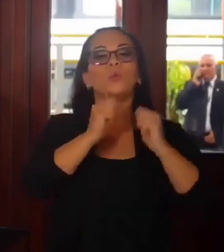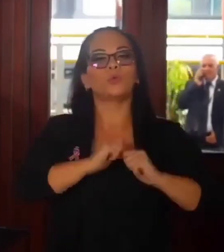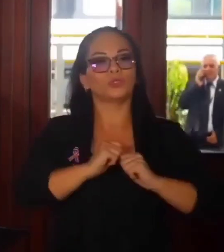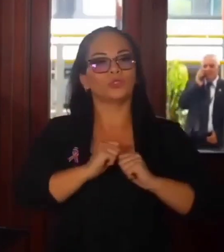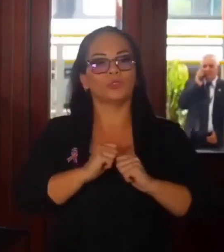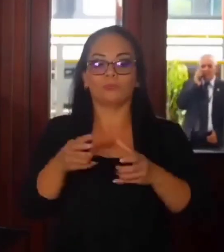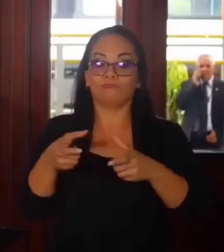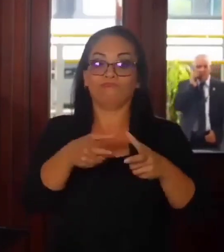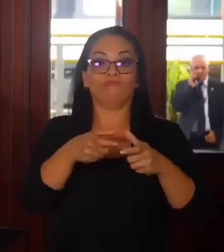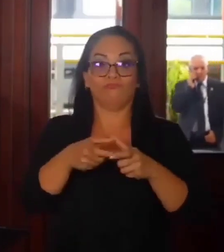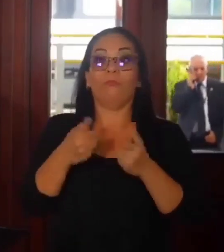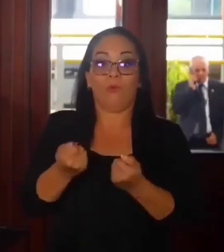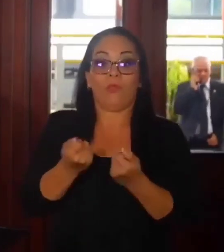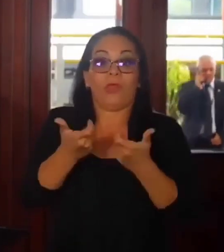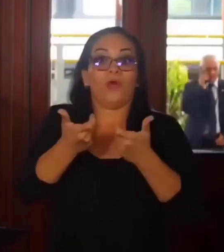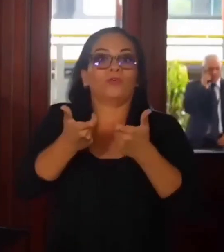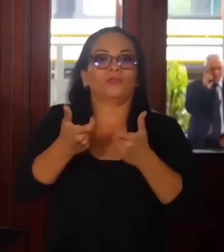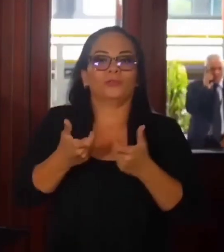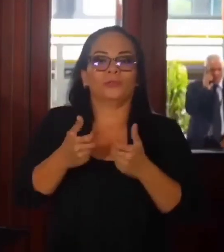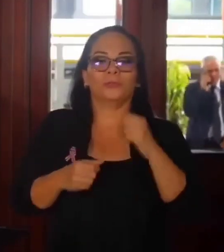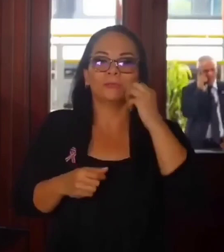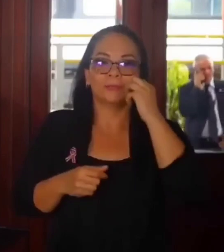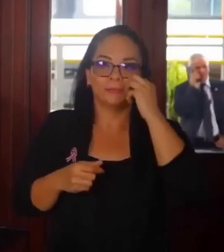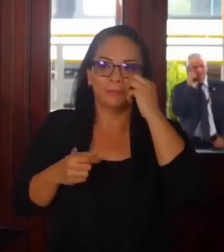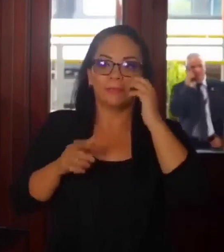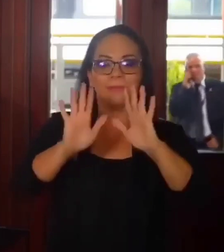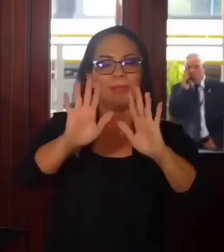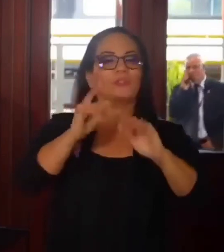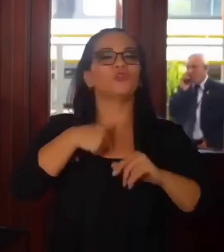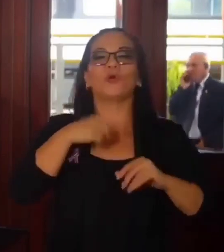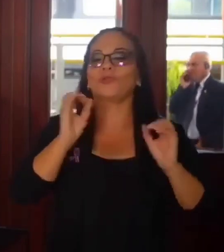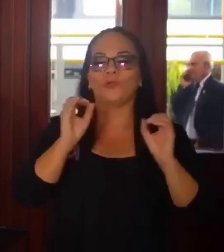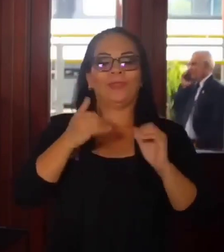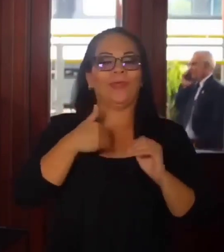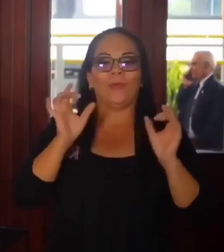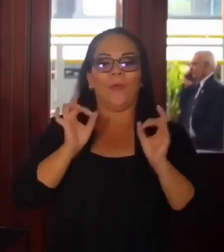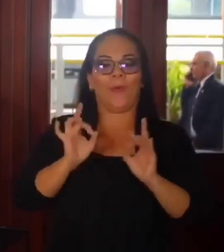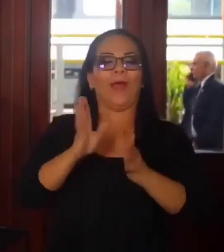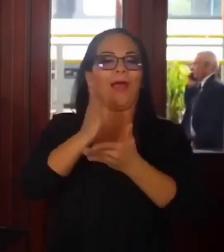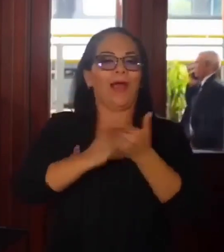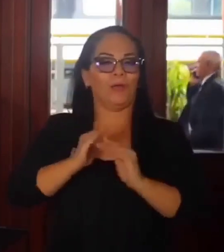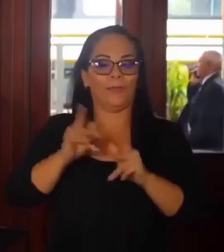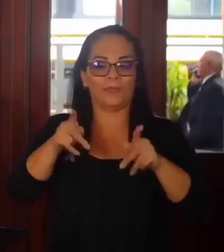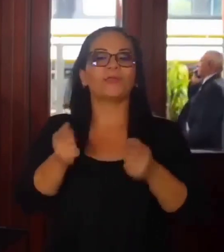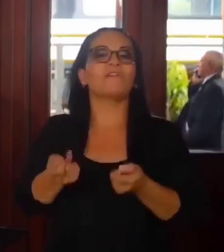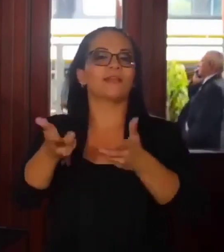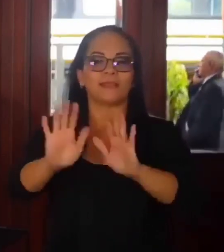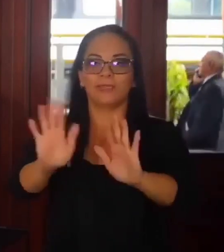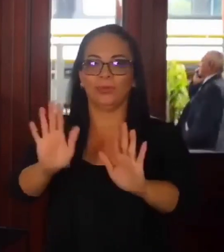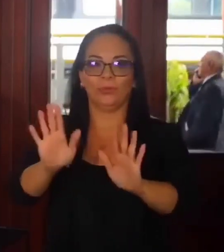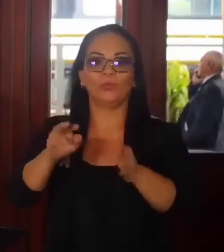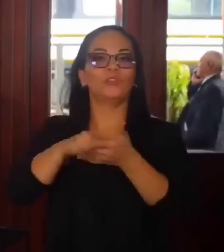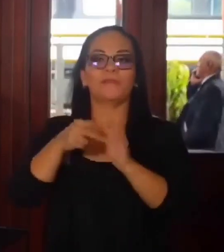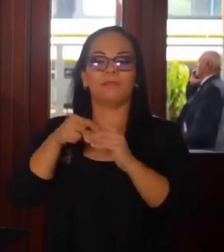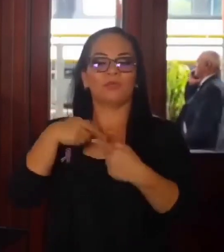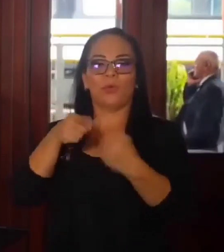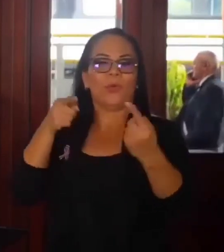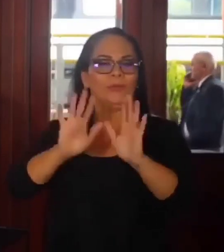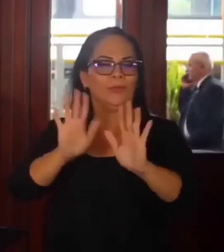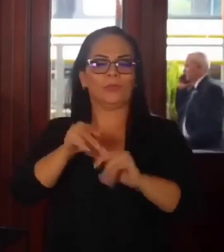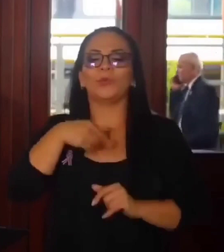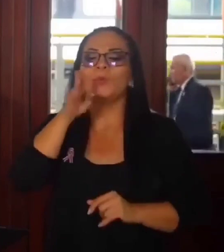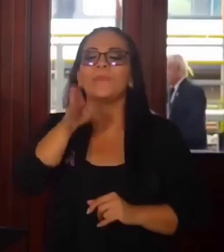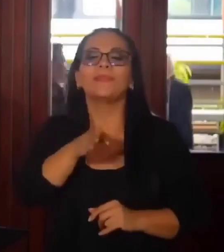poderosos, yo no tengo nada contra alguien que tenga riqueza, que Dios lo bendiga,